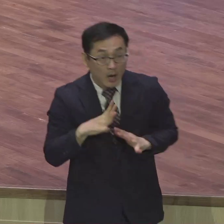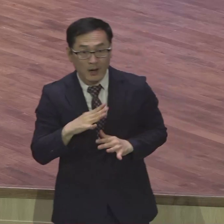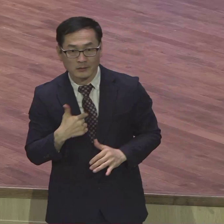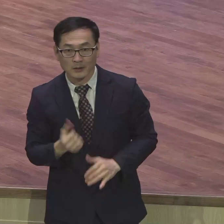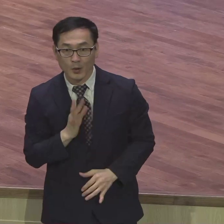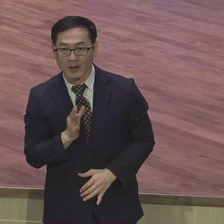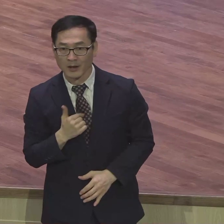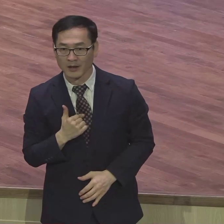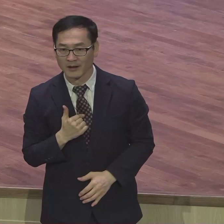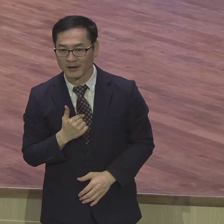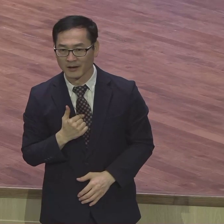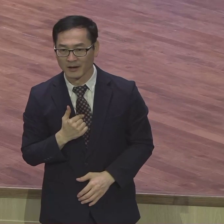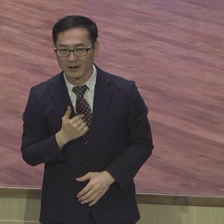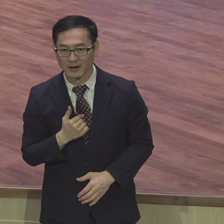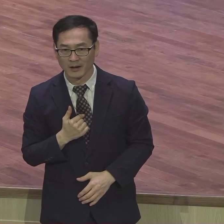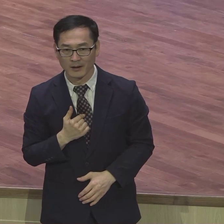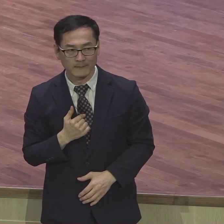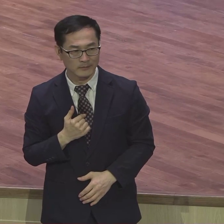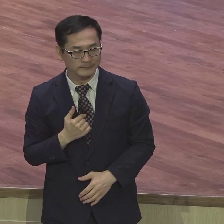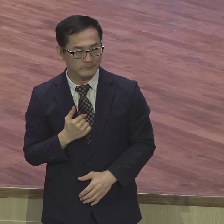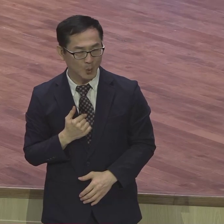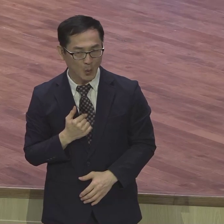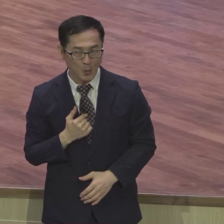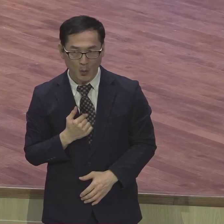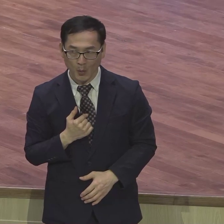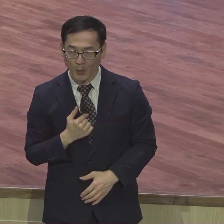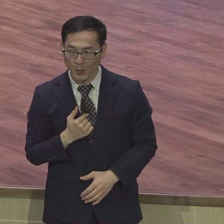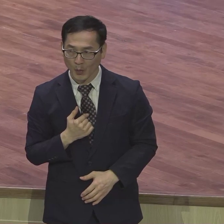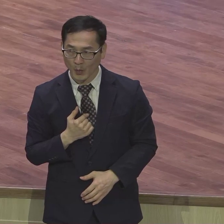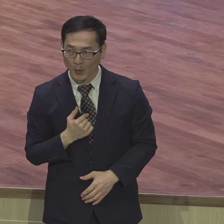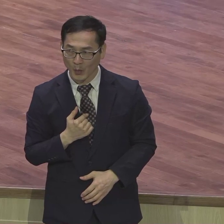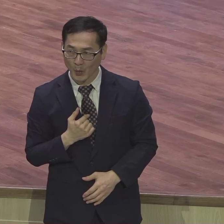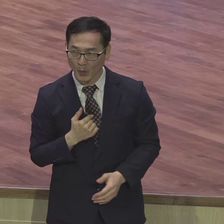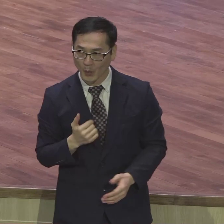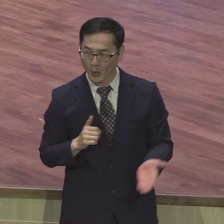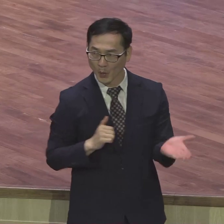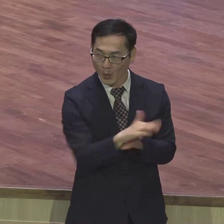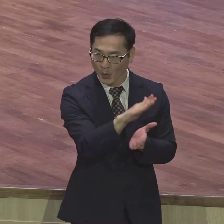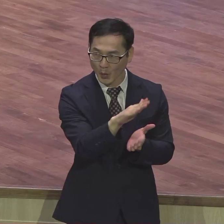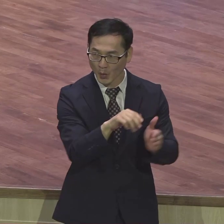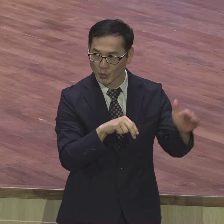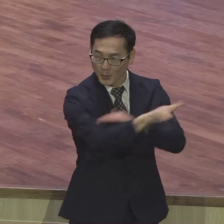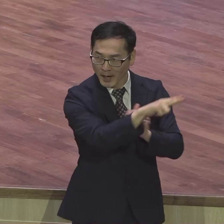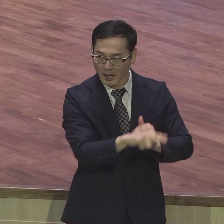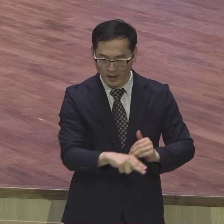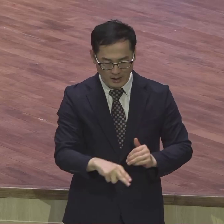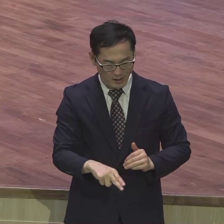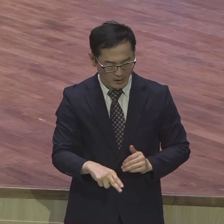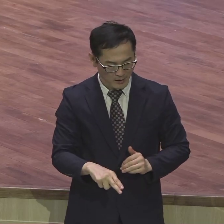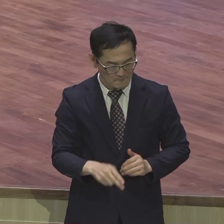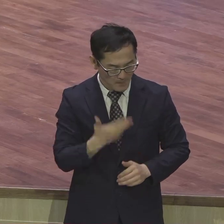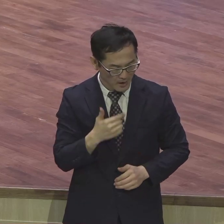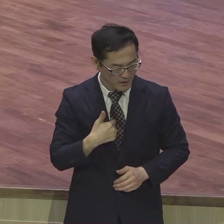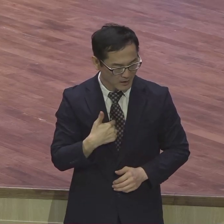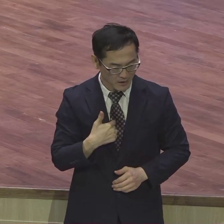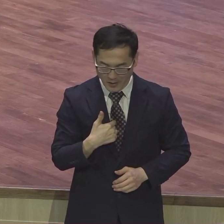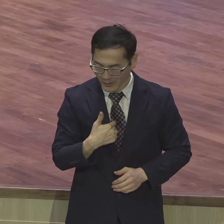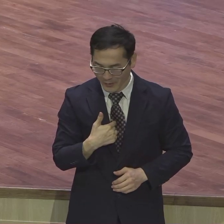그 다음 자신이 딱 붙었어 야 진짜 나간다 내가 능력이 있어서가 아니고 내가 방언을 내서가